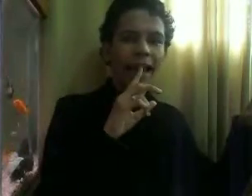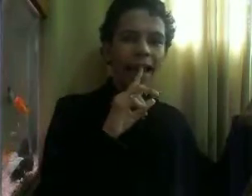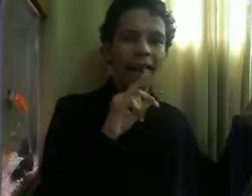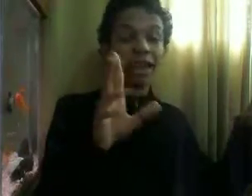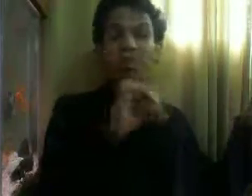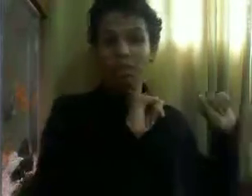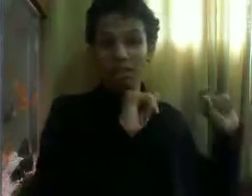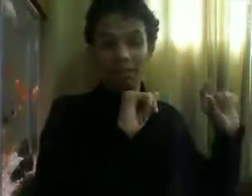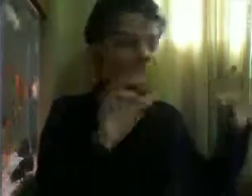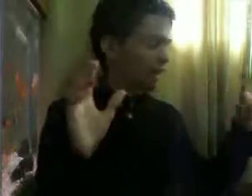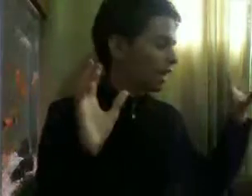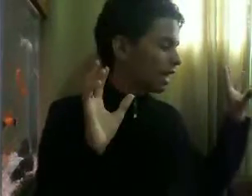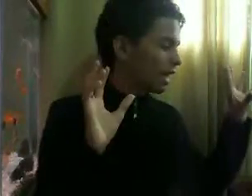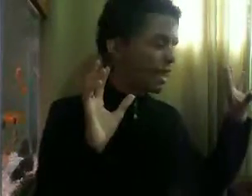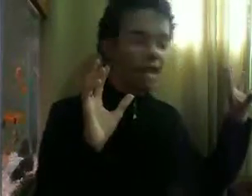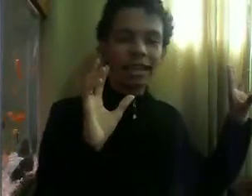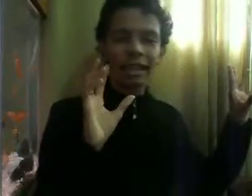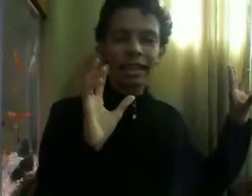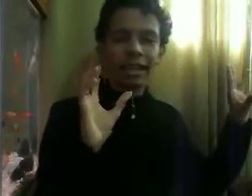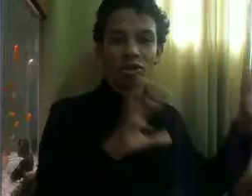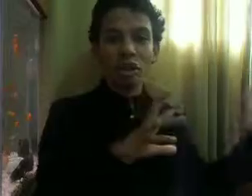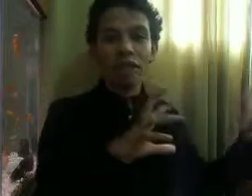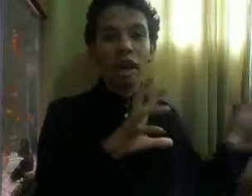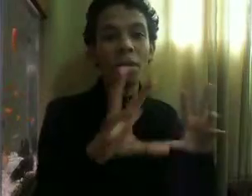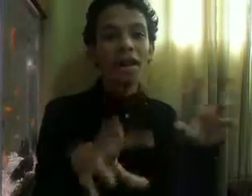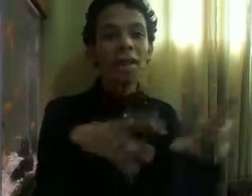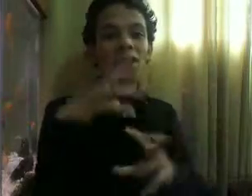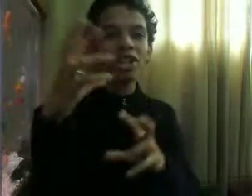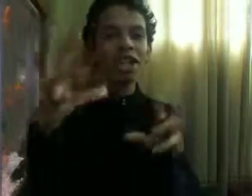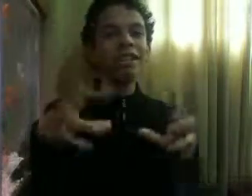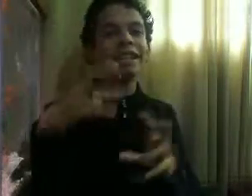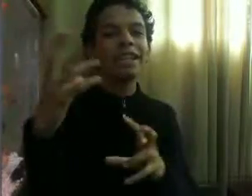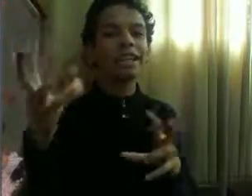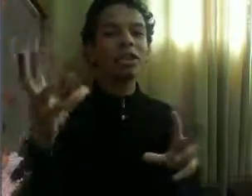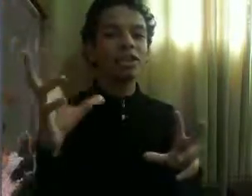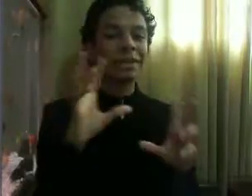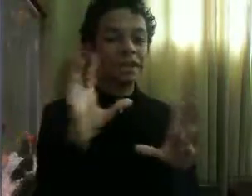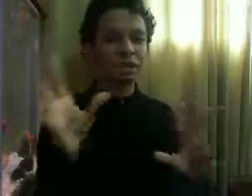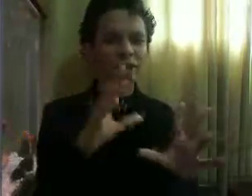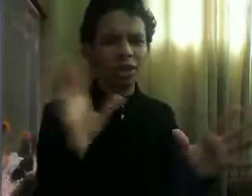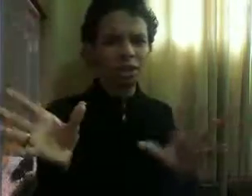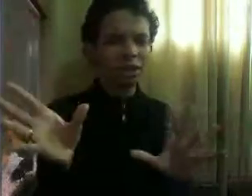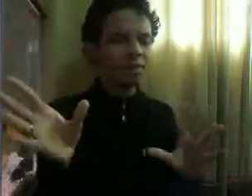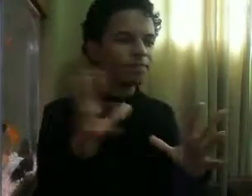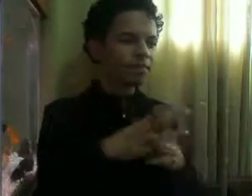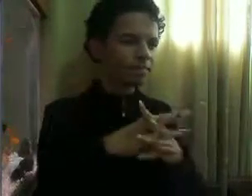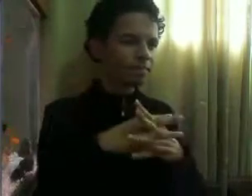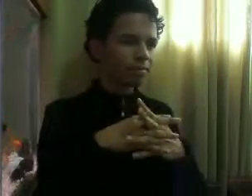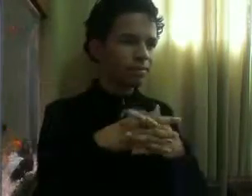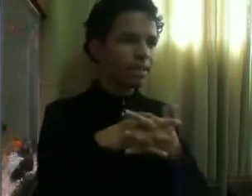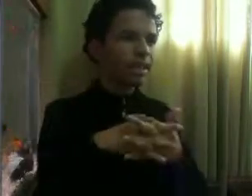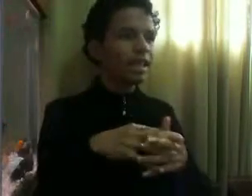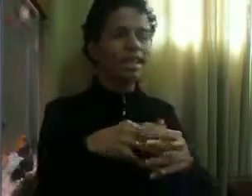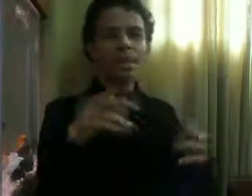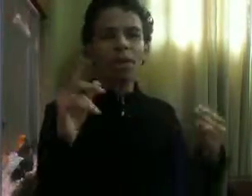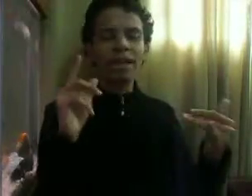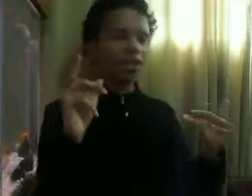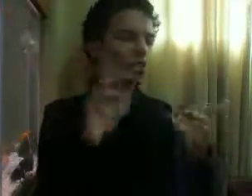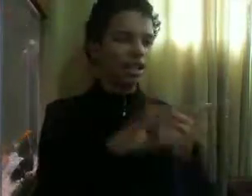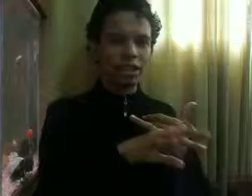Não, mentira Ele resolve Dar uma repaginada Naquele negócio É uma transportadora Então ele contrata